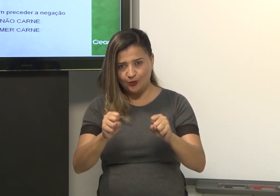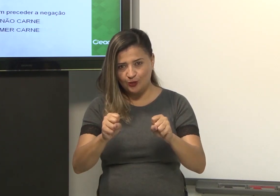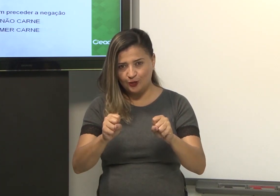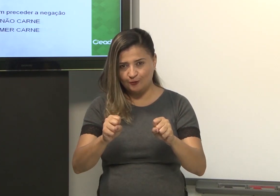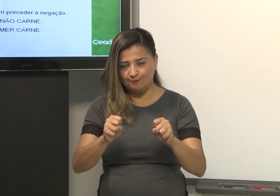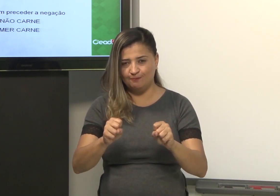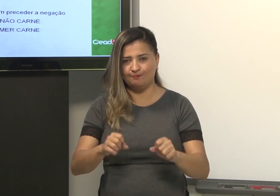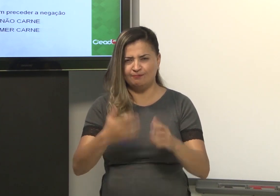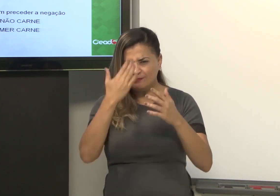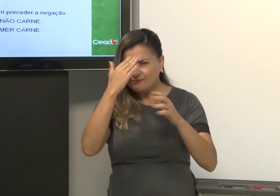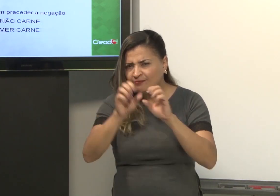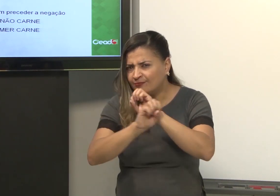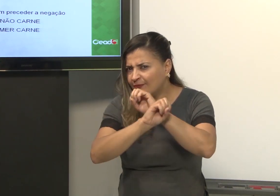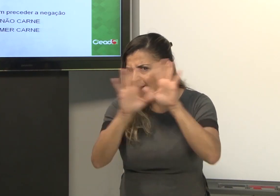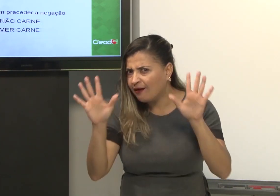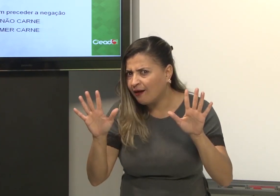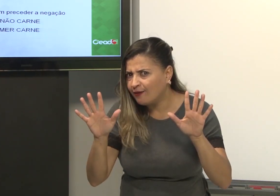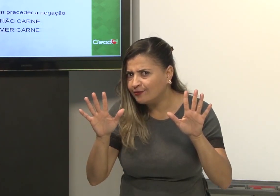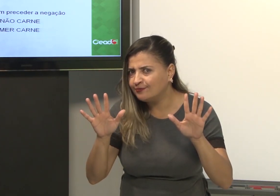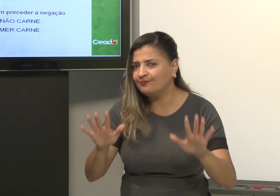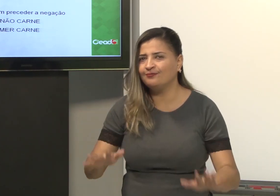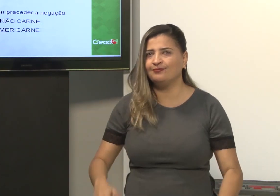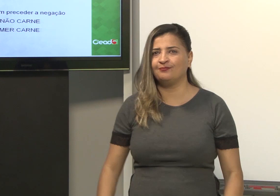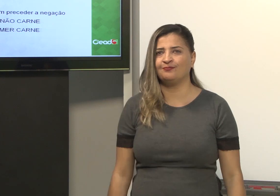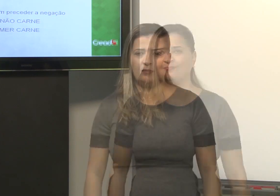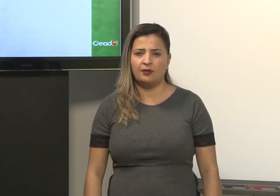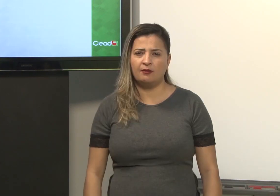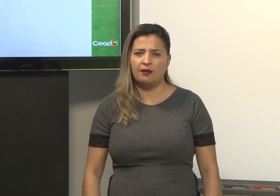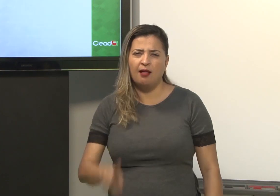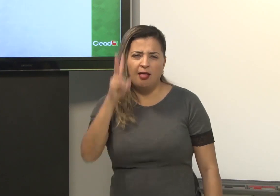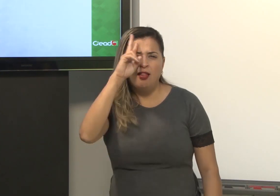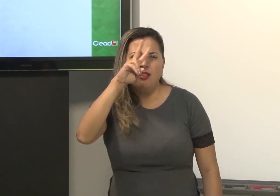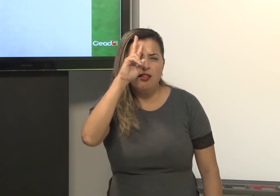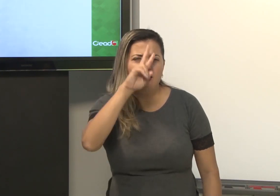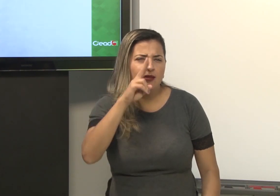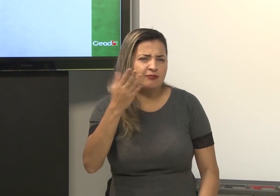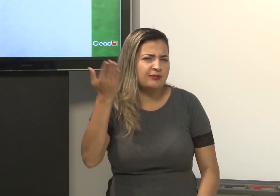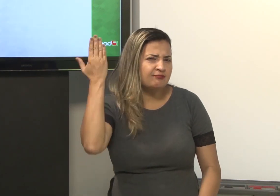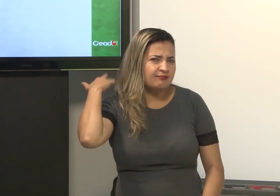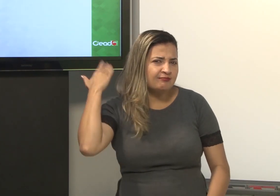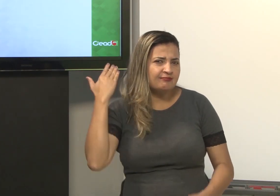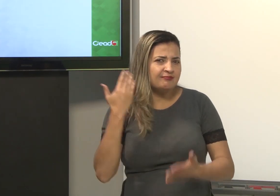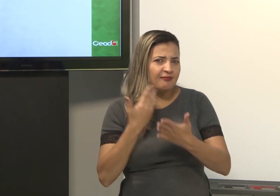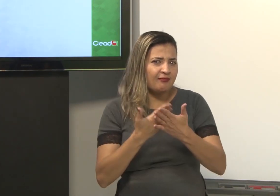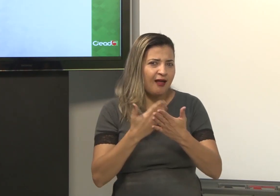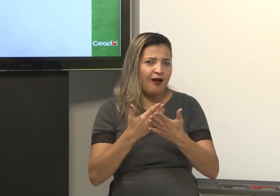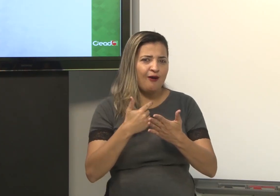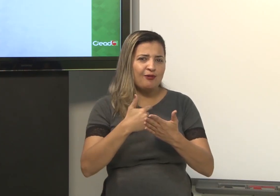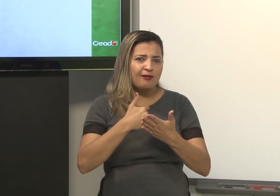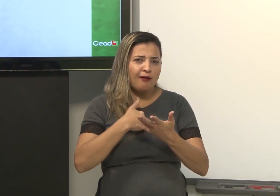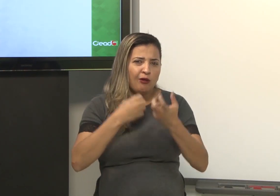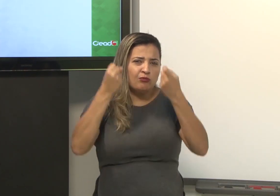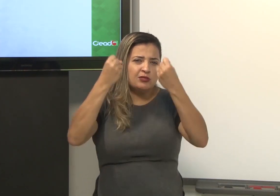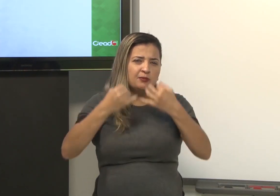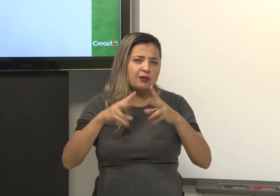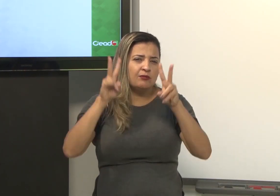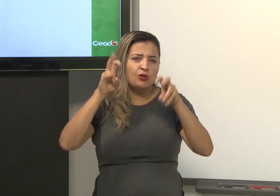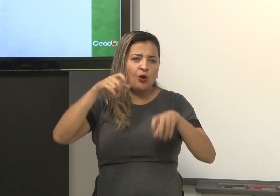gramatical, dentro da estrutura linguística. Ficou claro para vocês? Então, vocês se lembram que, nas aulas